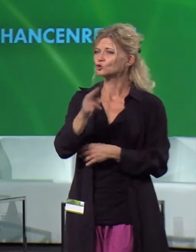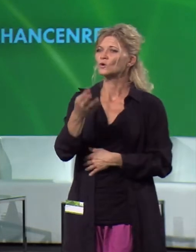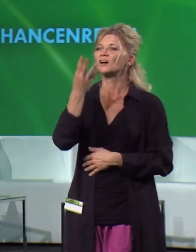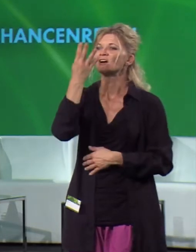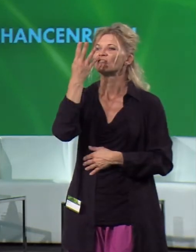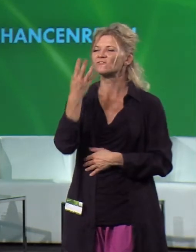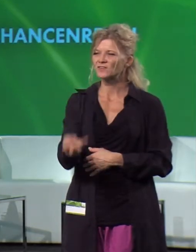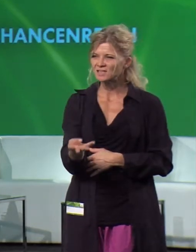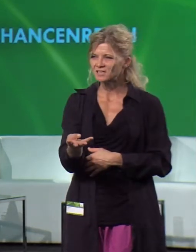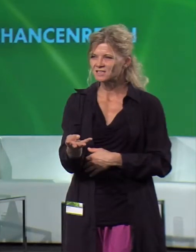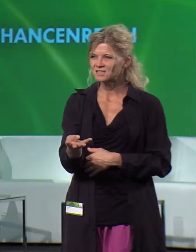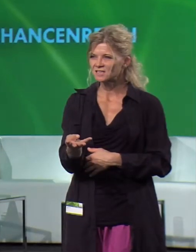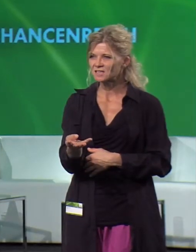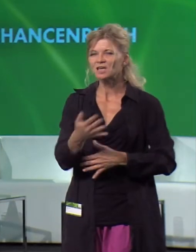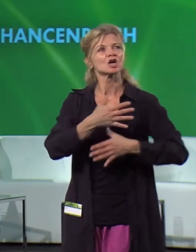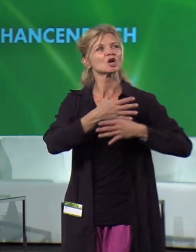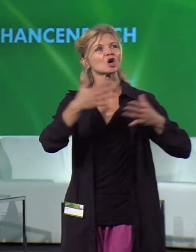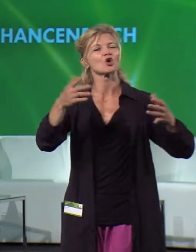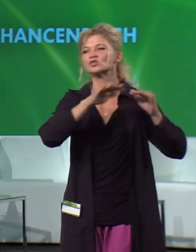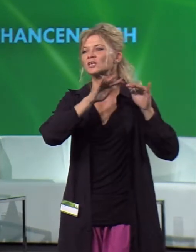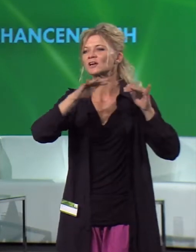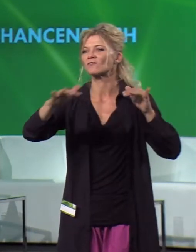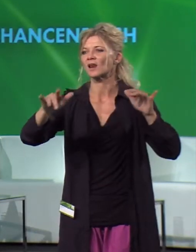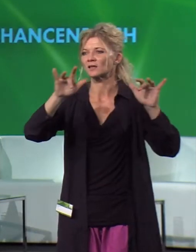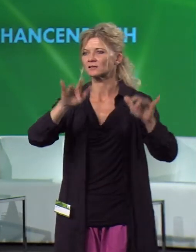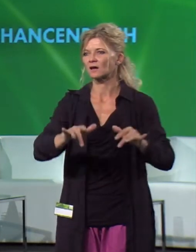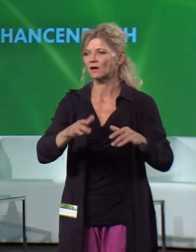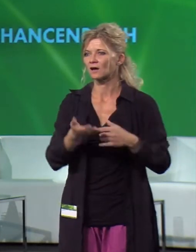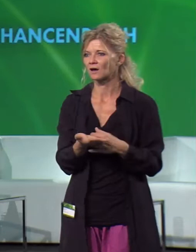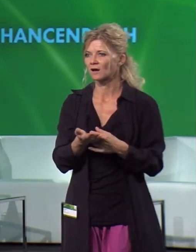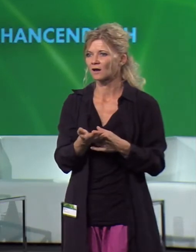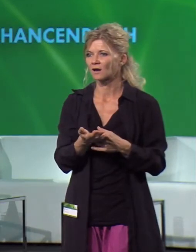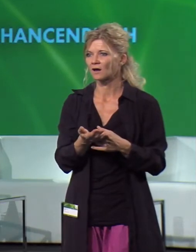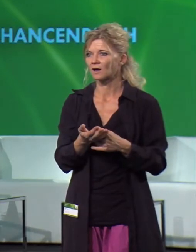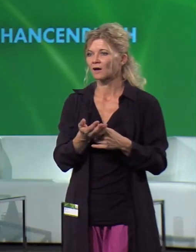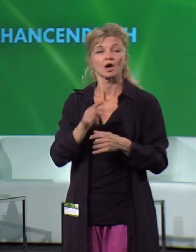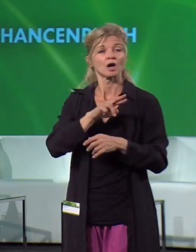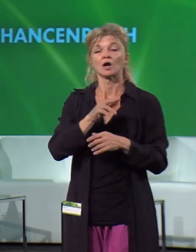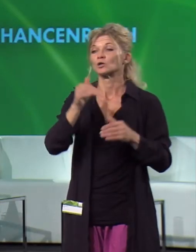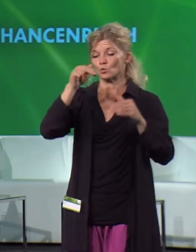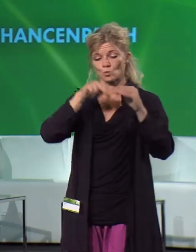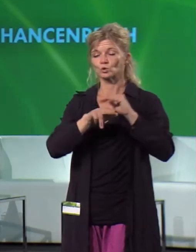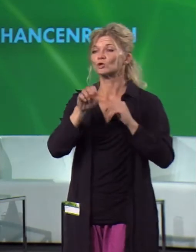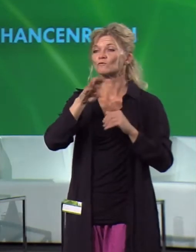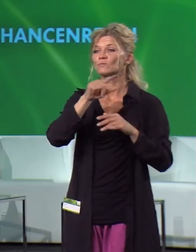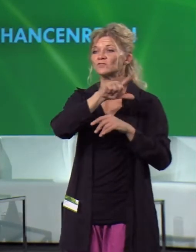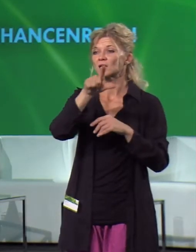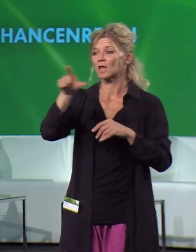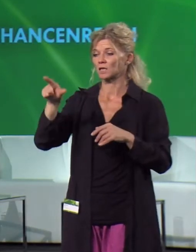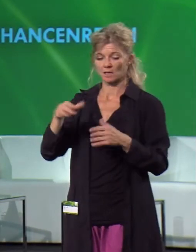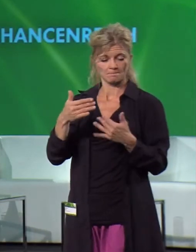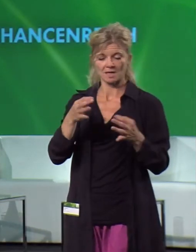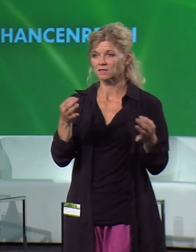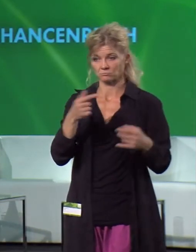Fields, nur 40 Großquellen in weniger als 15 Ländern. Und das ist existenzielle